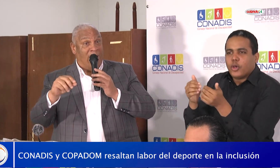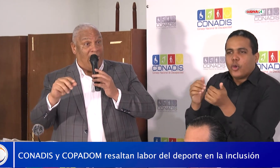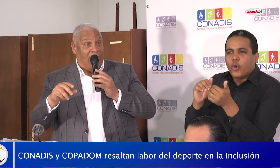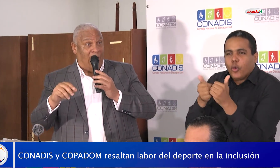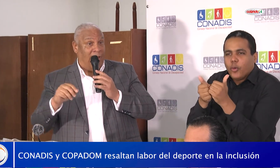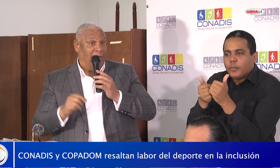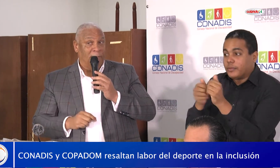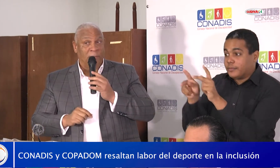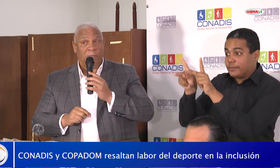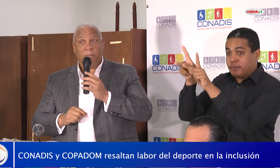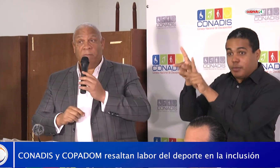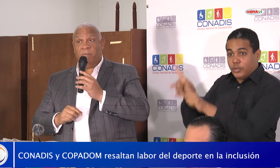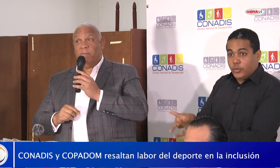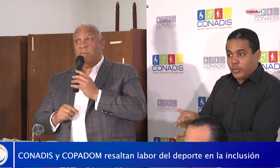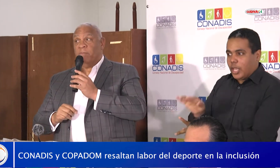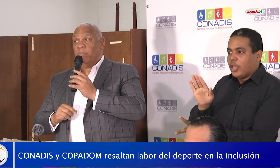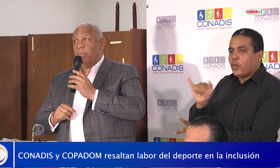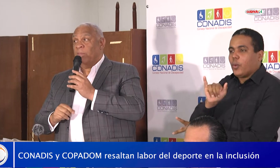la familia